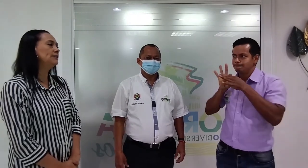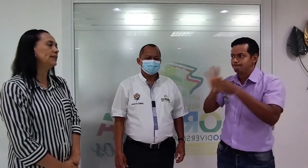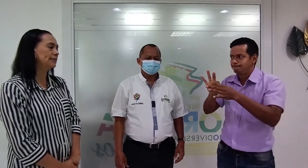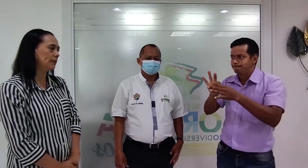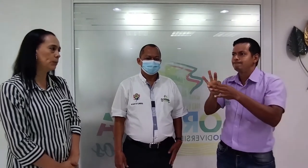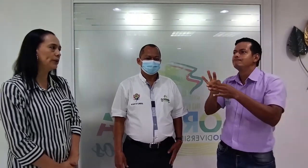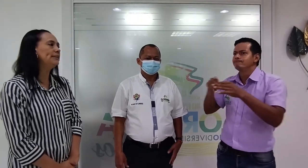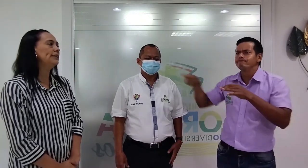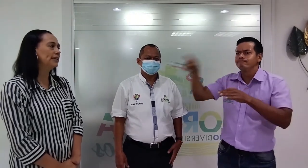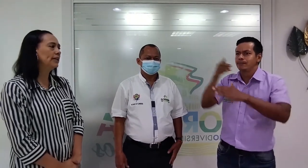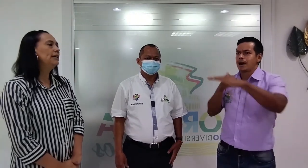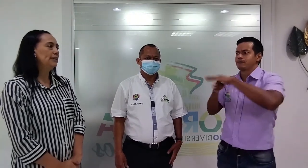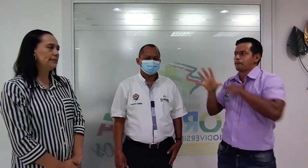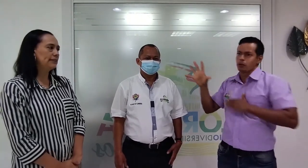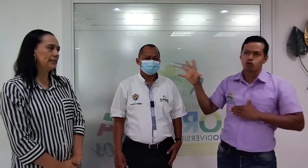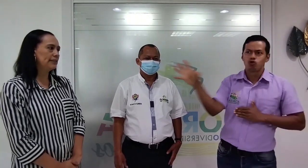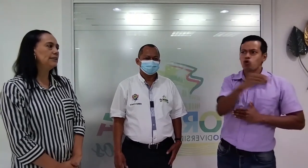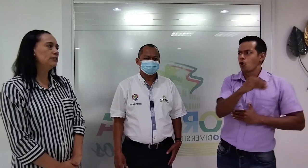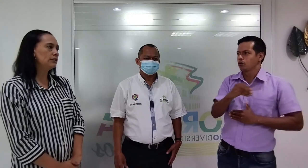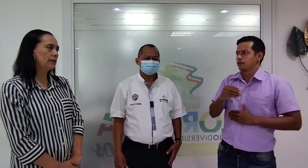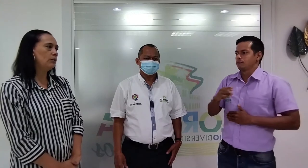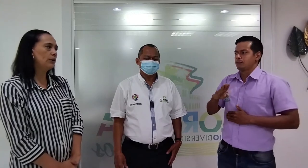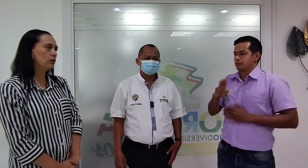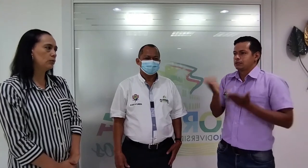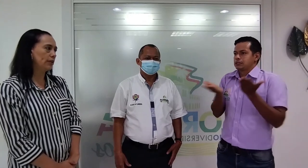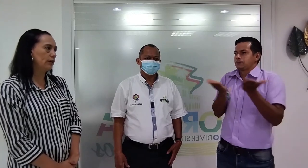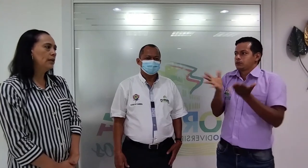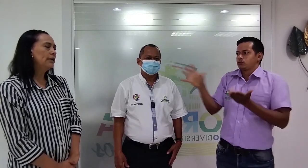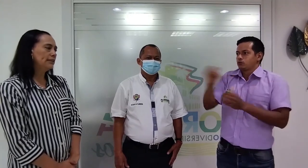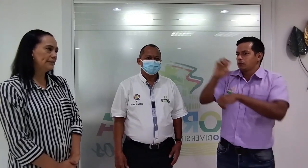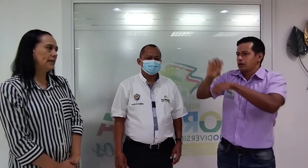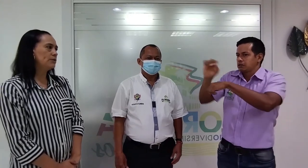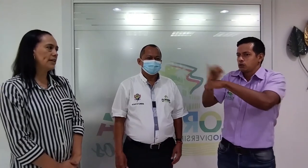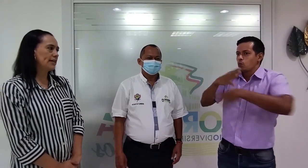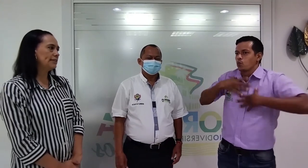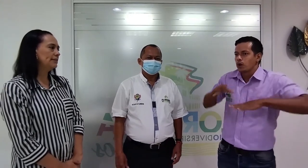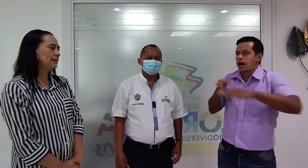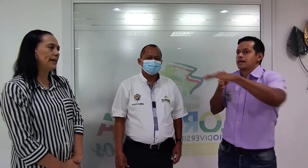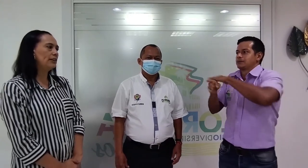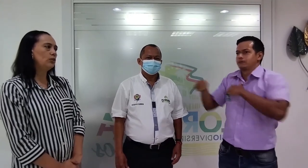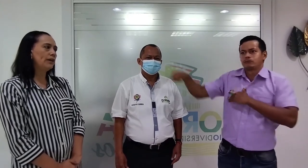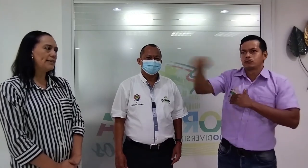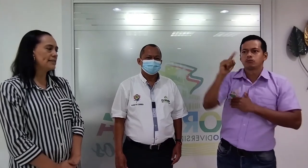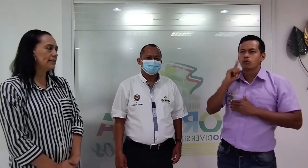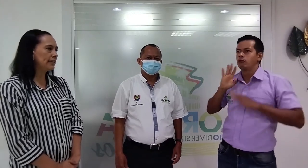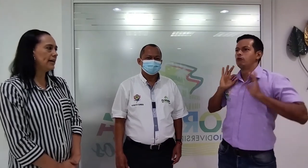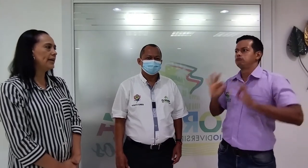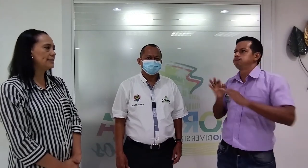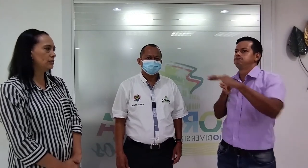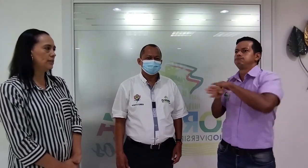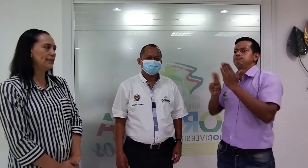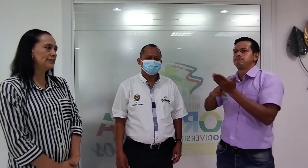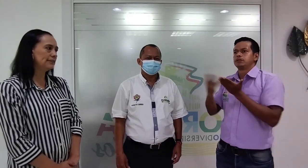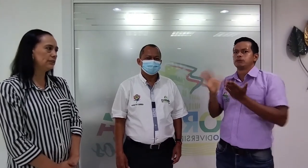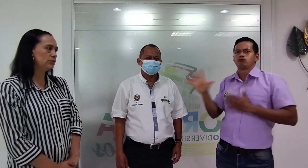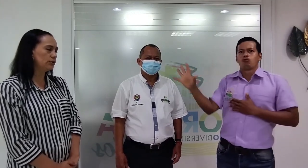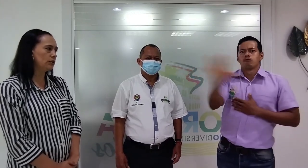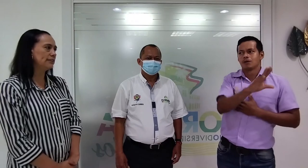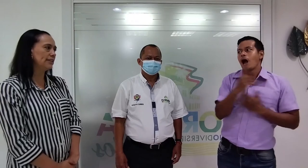incidencia política y se sigue haciendo un trabajo más comunal. Quisiéramos que haya accesibilidad a todas las entidades, a todas las instituciones, que